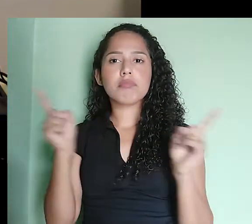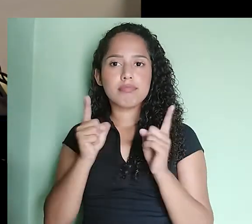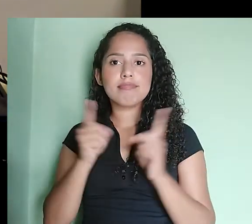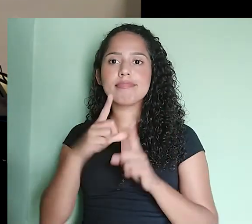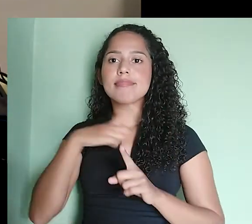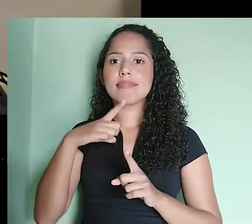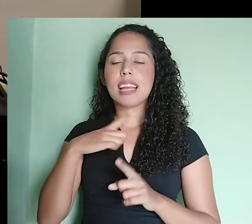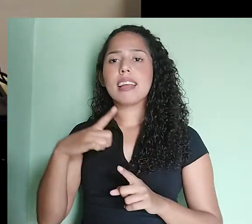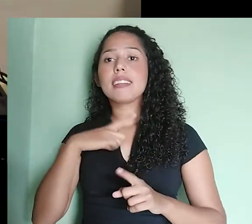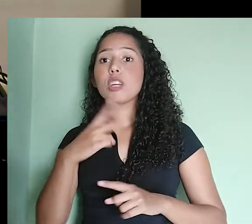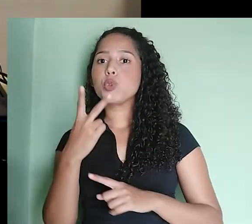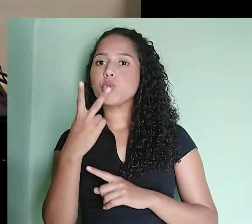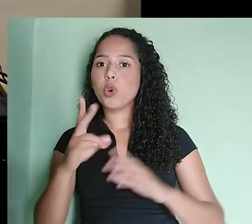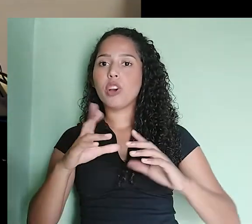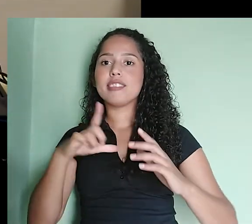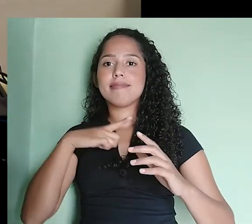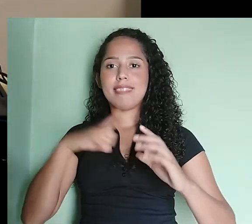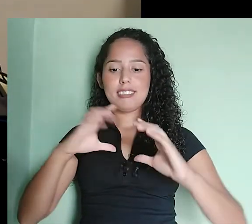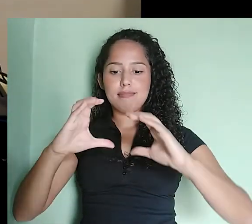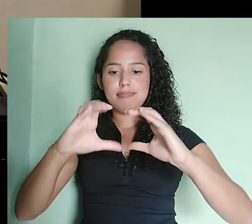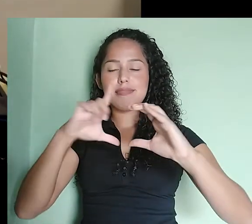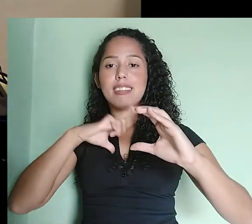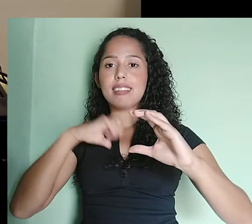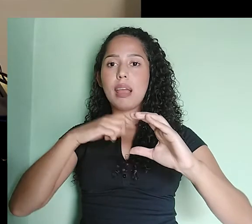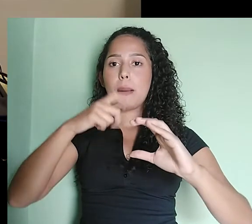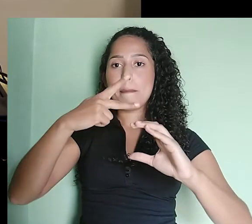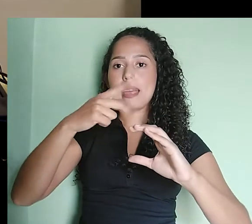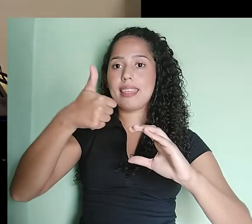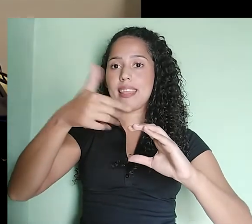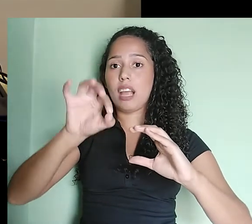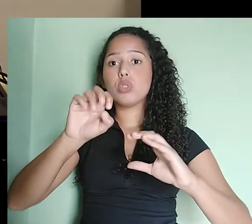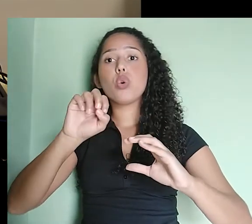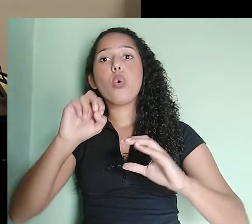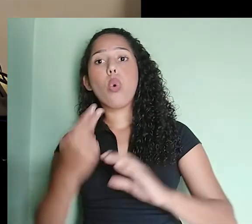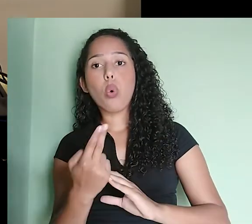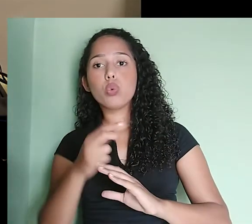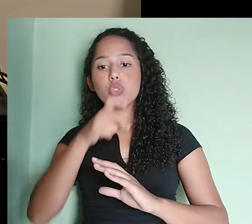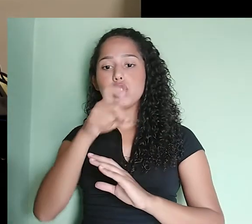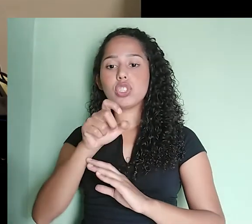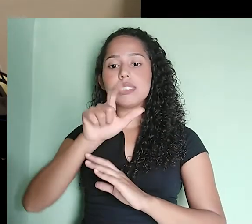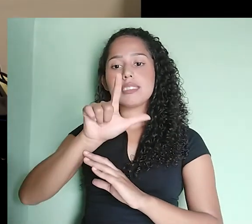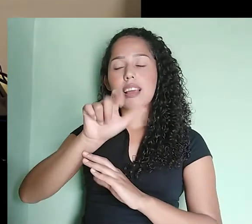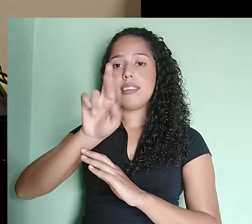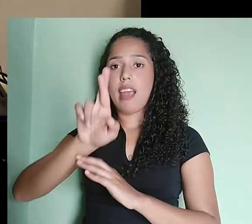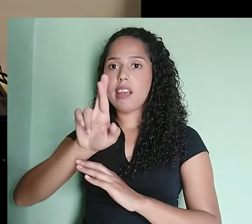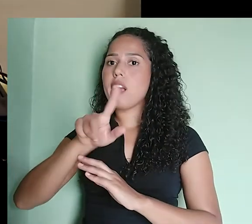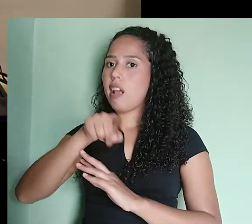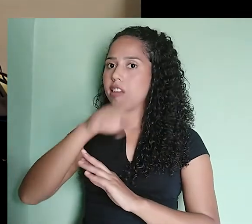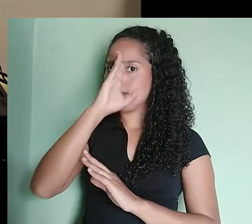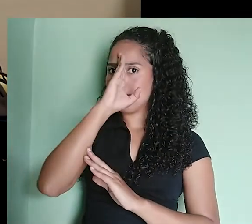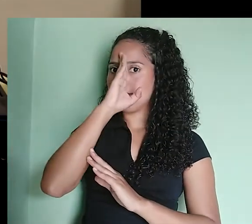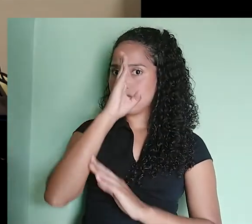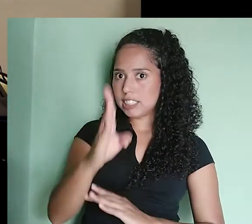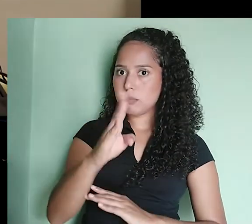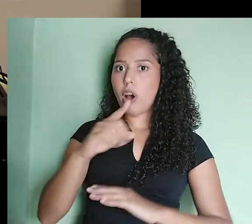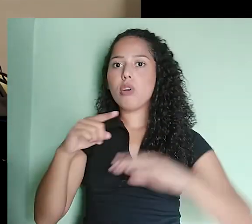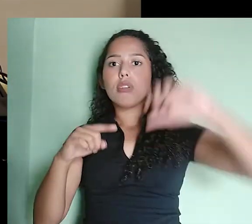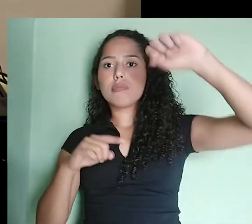tipos de entrada. Tanto para cabo P10, como para cabo XLR, que é o ideal para você ligar esses microfones condensadores.